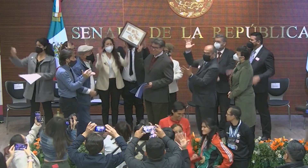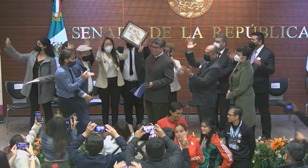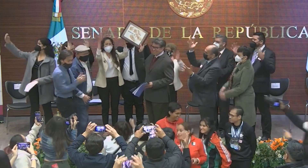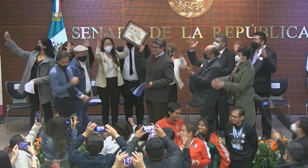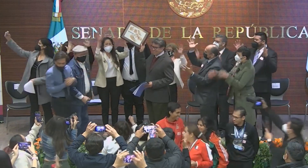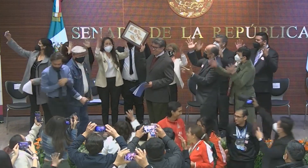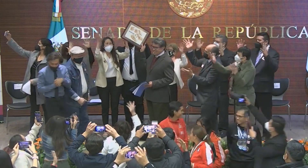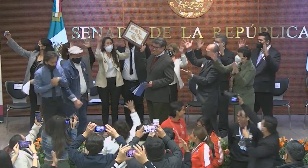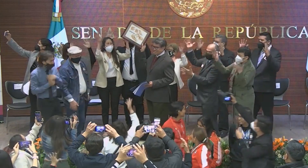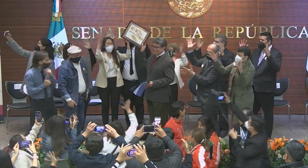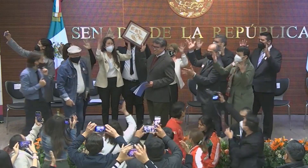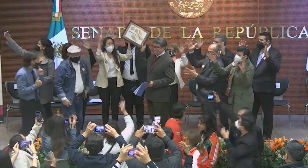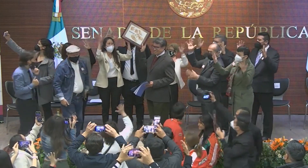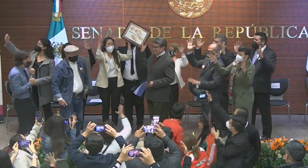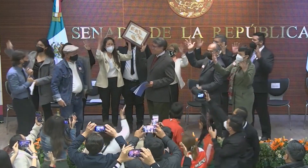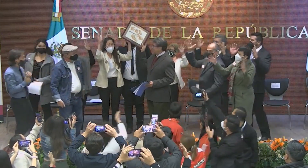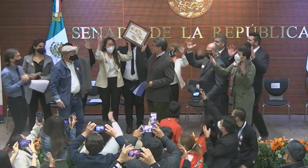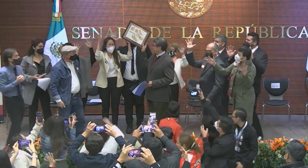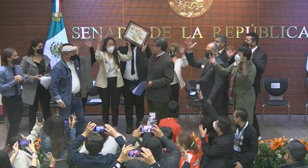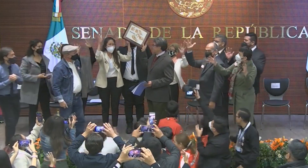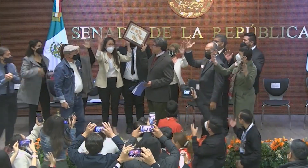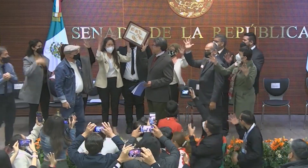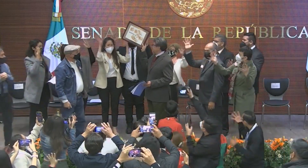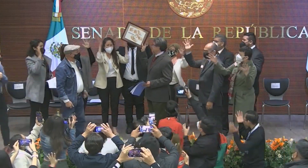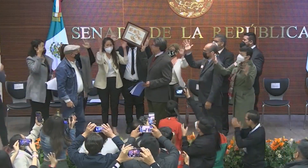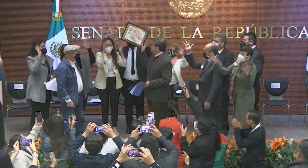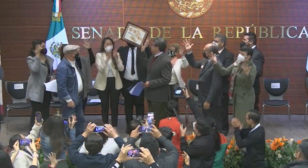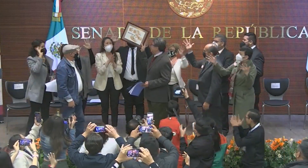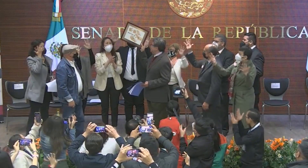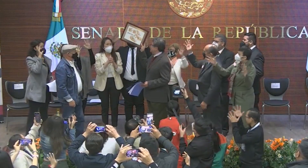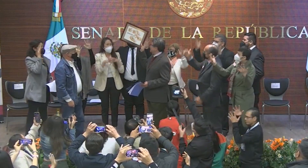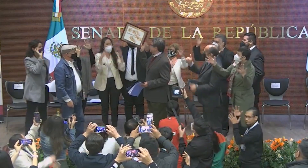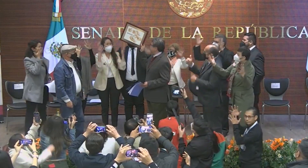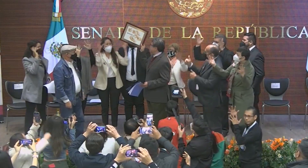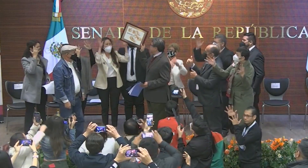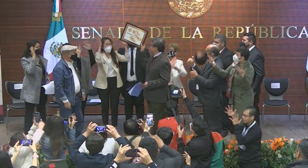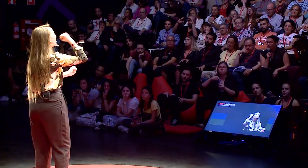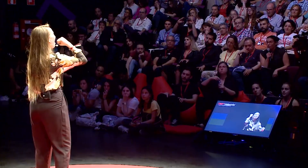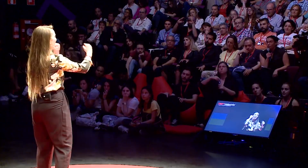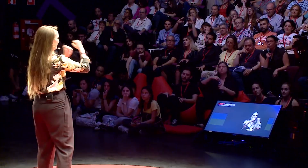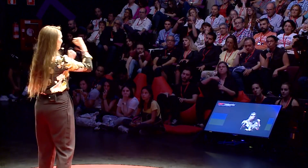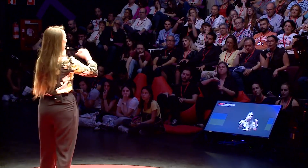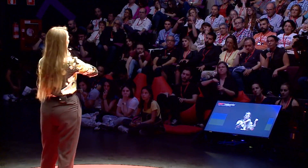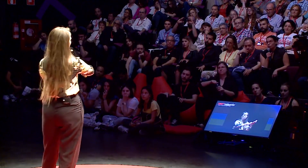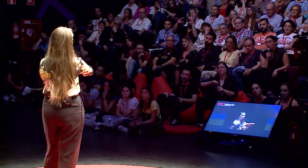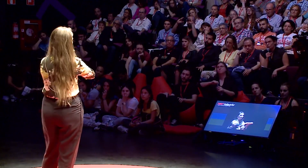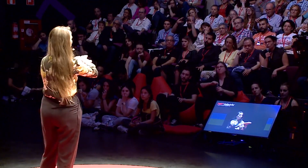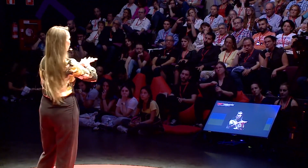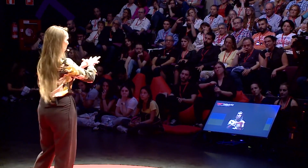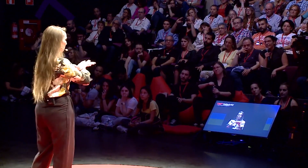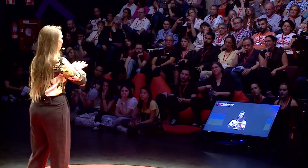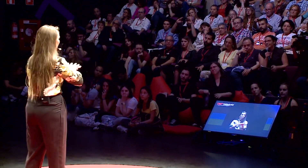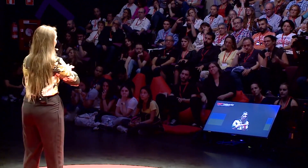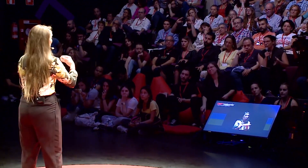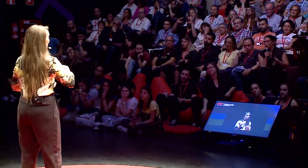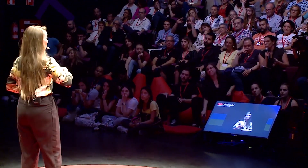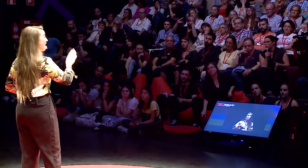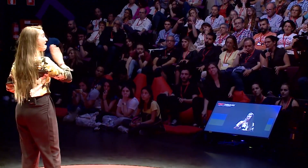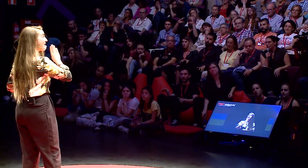llamado para redoblar los esfuerzos e impulsar la innovación educativa a respaldar y proteger los derechos de propiedad intelectual